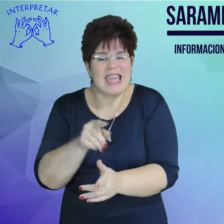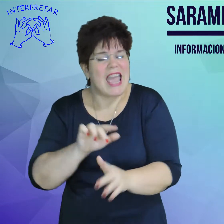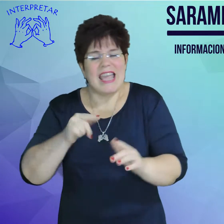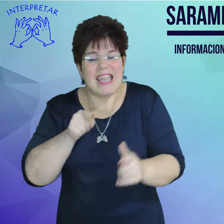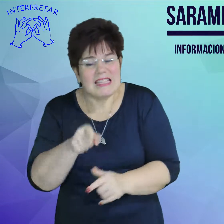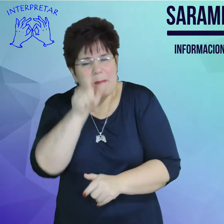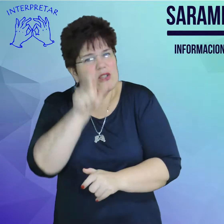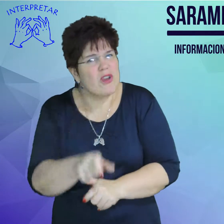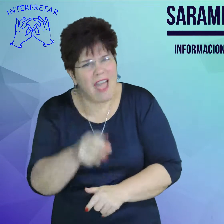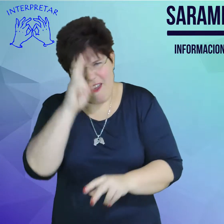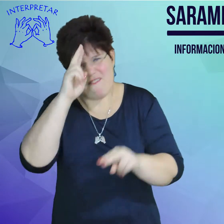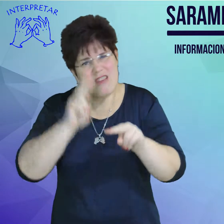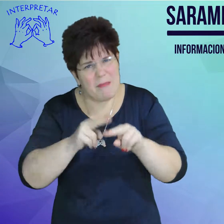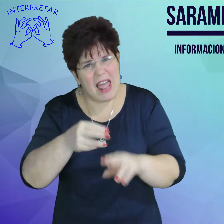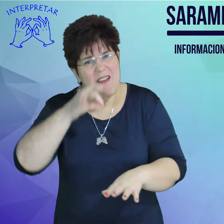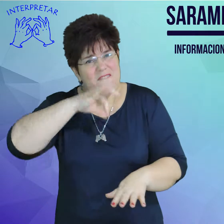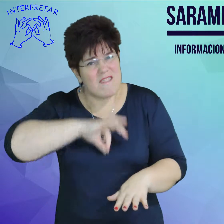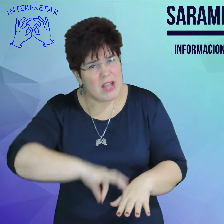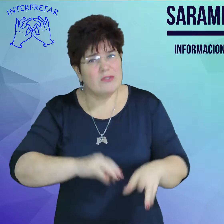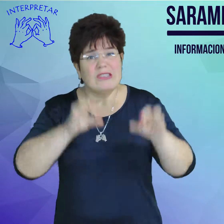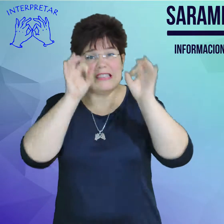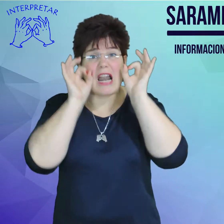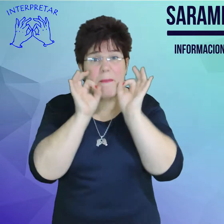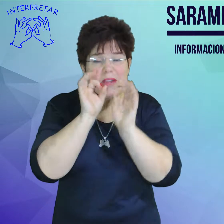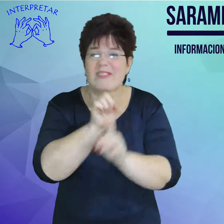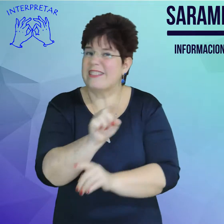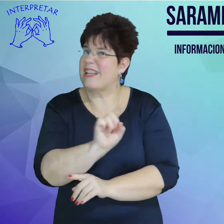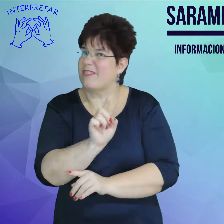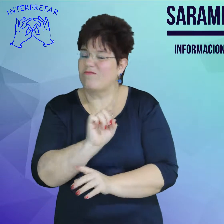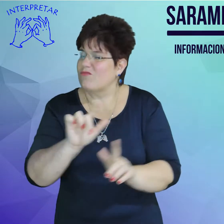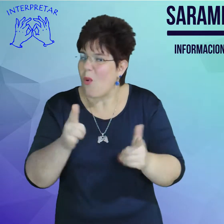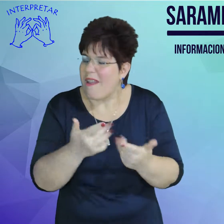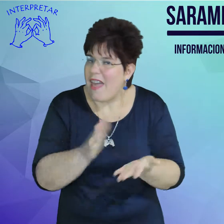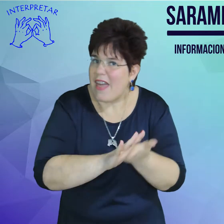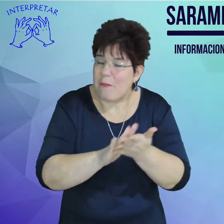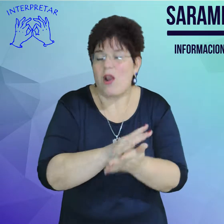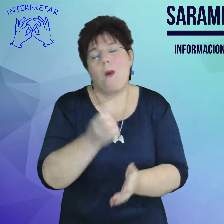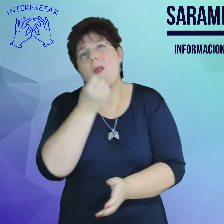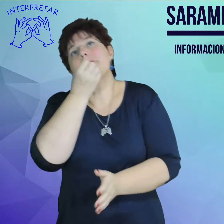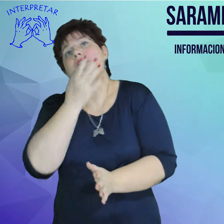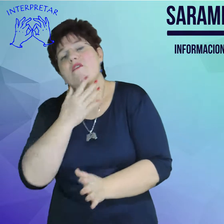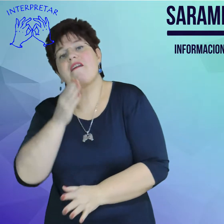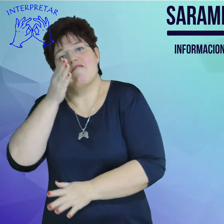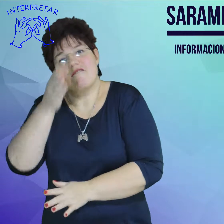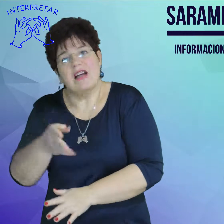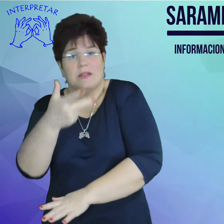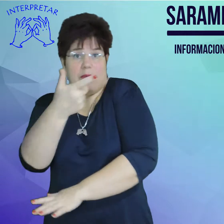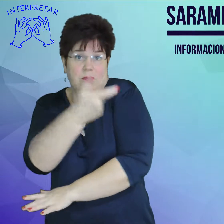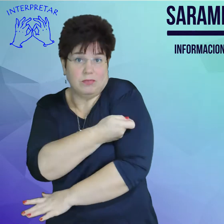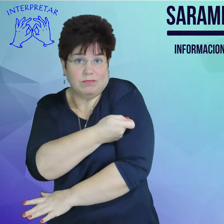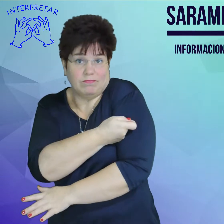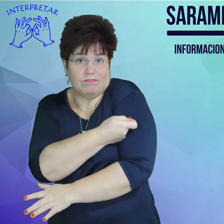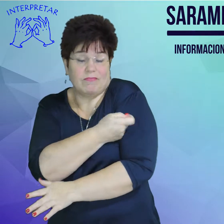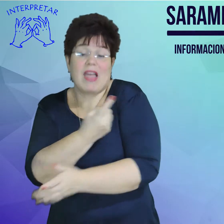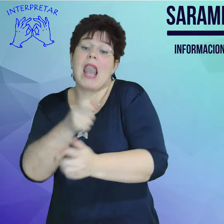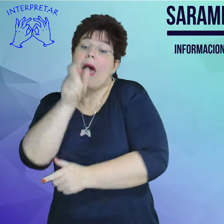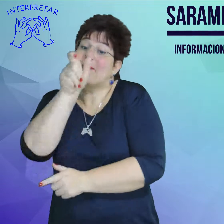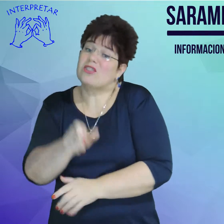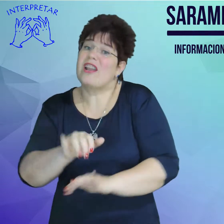recomienda, si no es obligatorio, que se vacunen. Quienes no están vacunados pero ya han tenido la enfermedad, tienen inmunidad por vida y no necesitan la